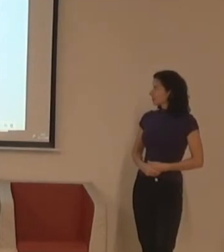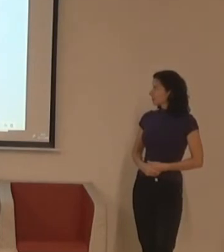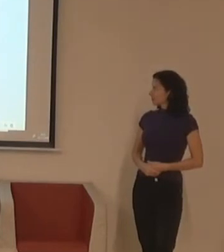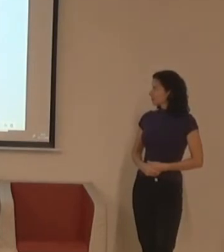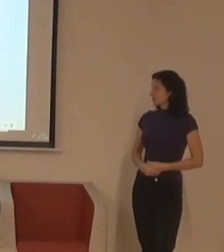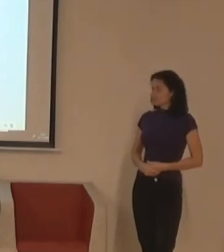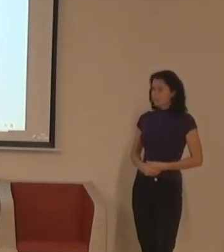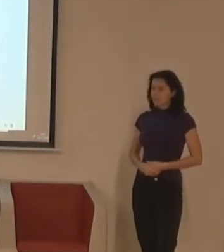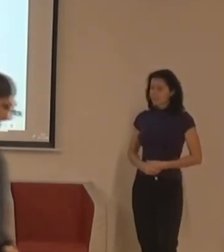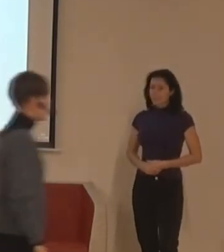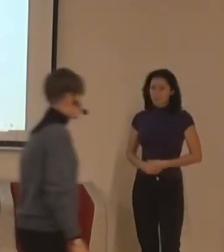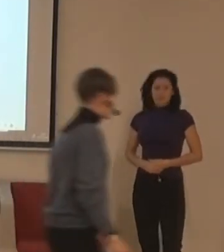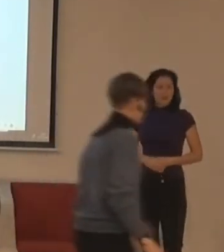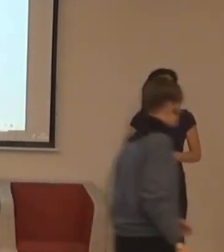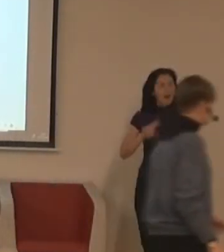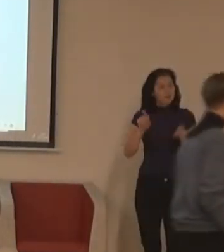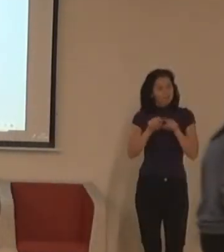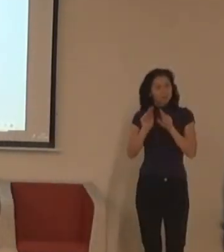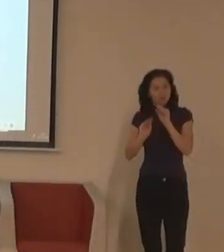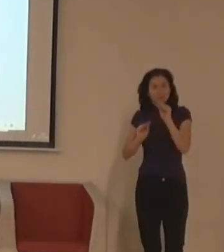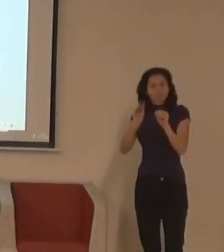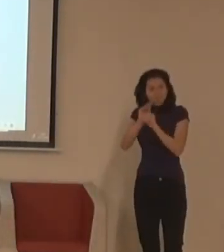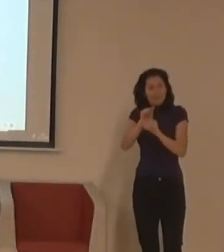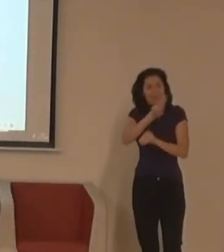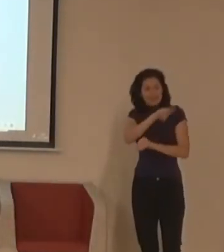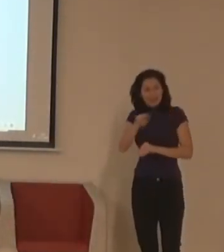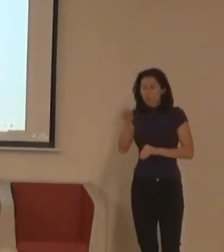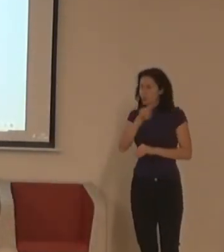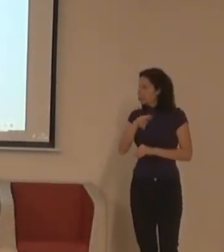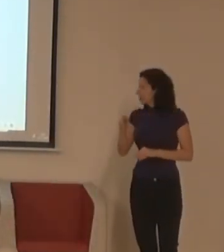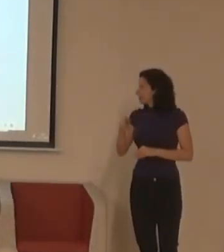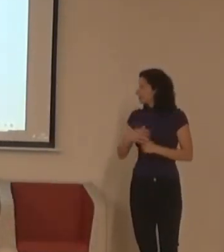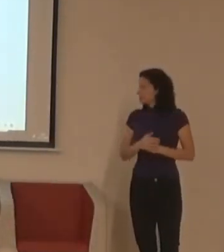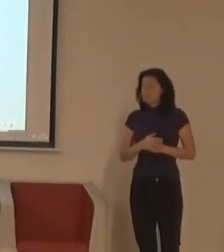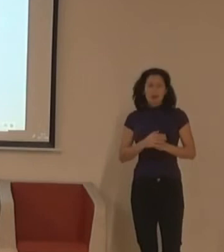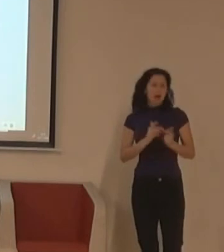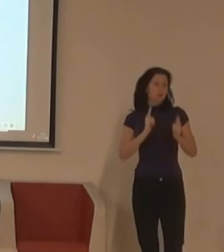Nenáme zepnutý titulky, ale byly tam, můžeš to vypnout? Prosím, obrátit na prezentaci.